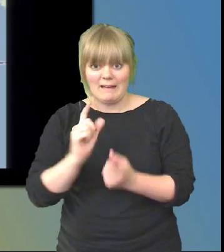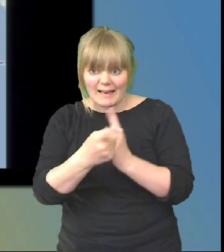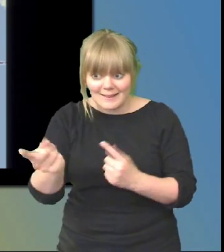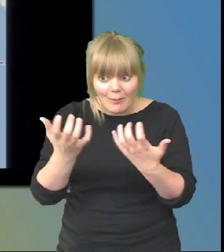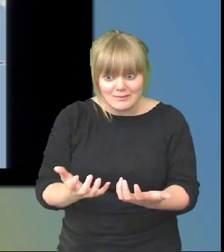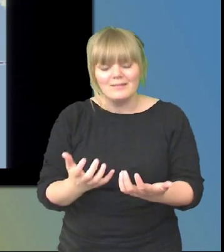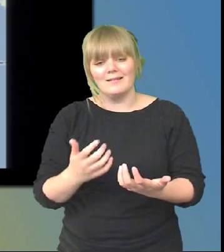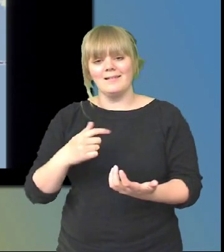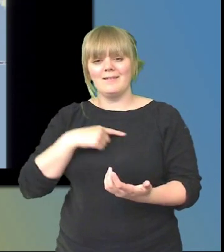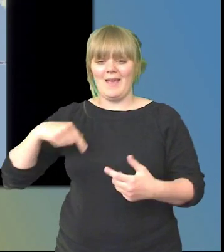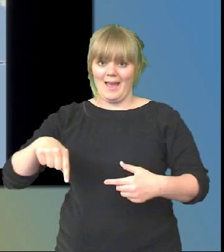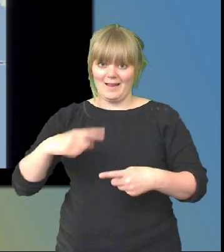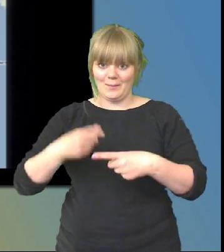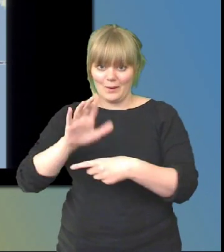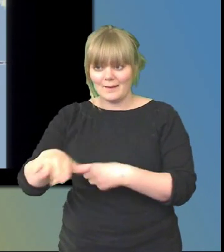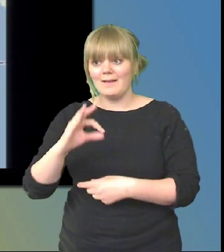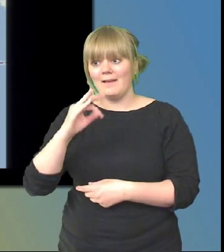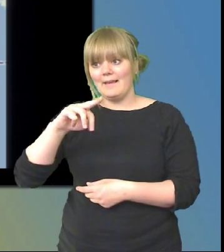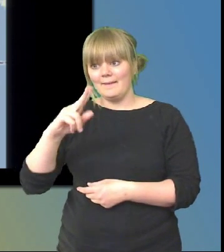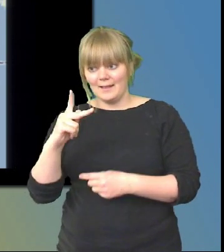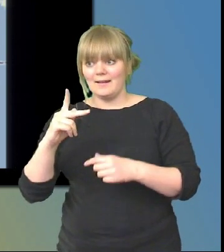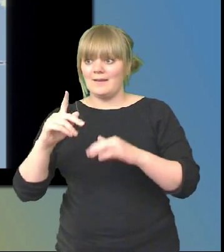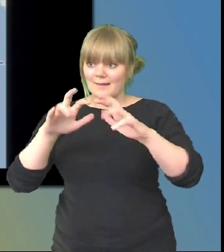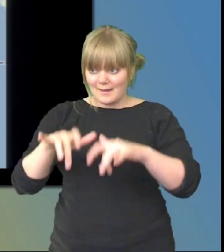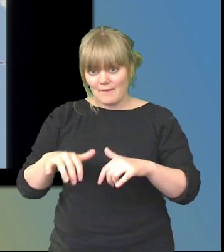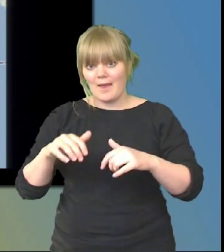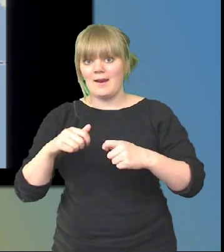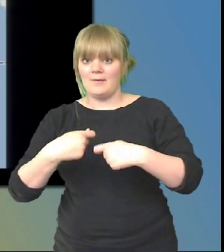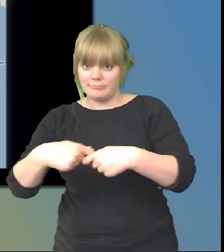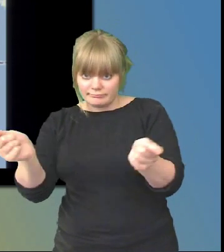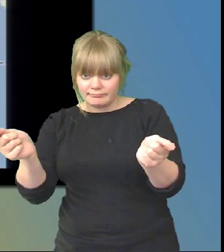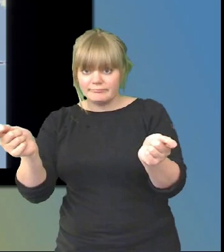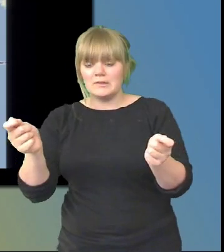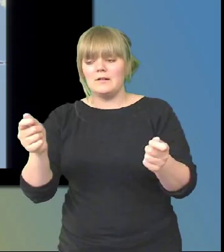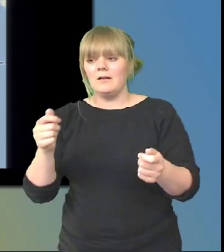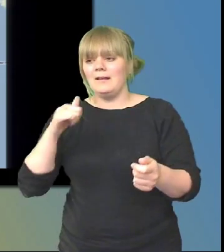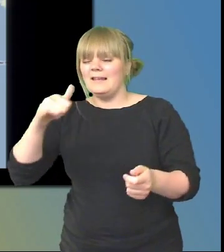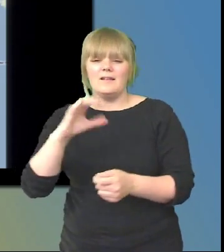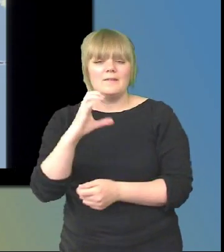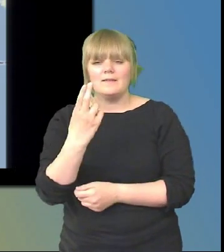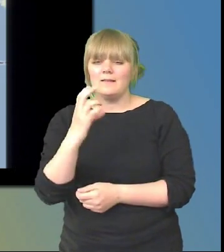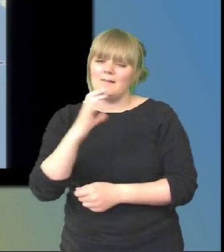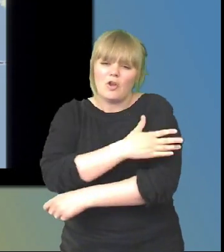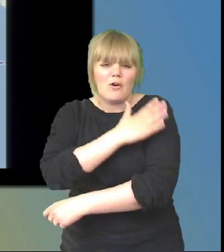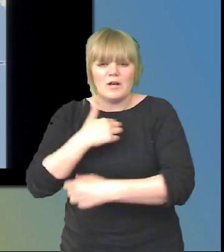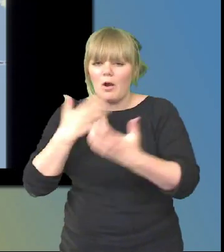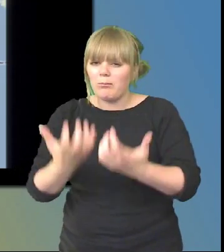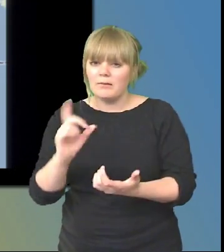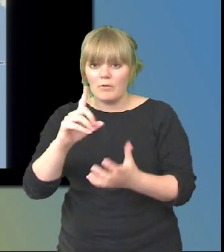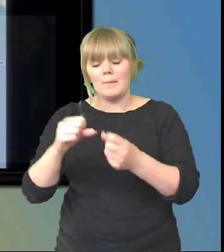där i vidblastergrejen och den åker via internet ner till. Jag vet inte var med serverna står men Bambooser i alla fall grundarna